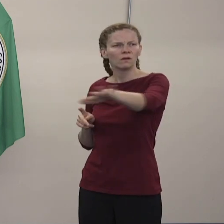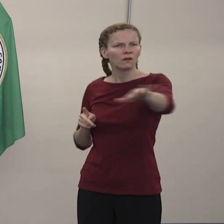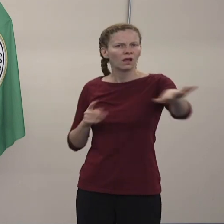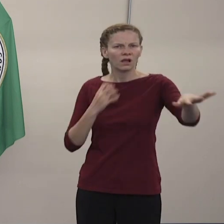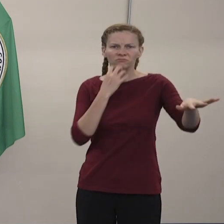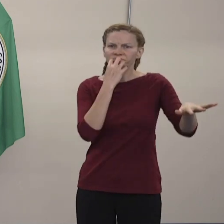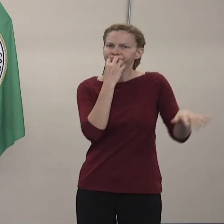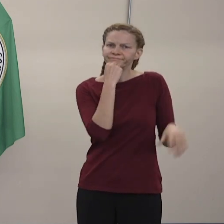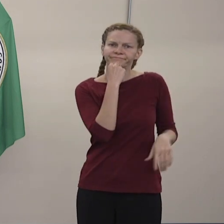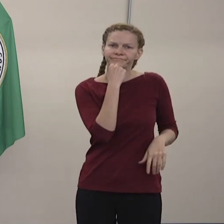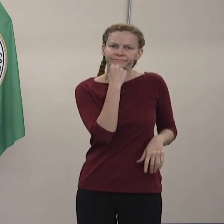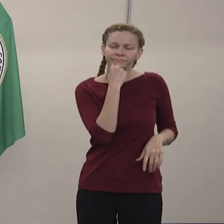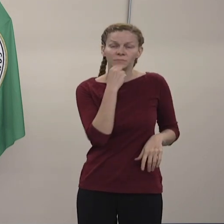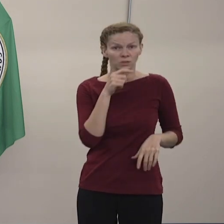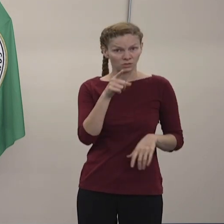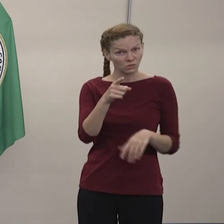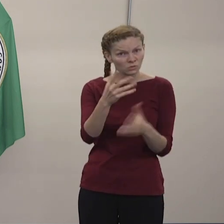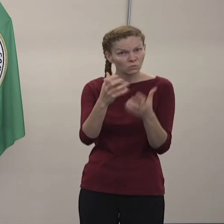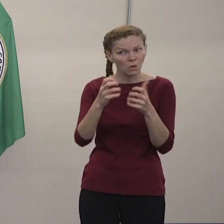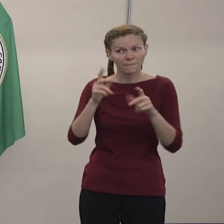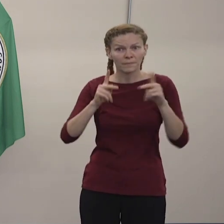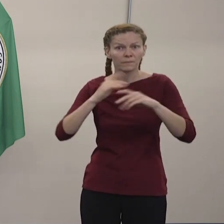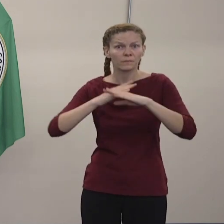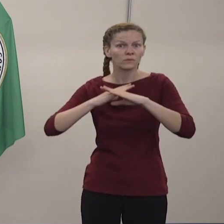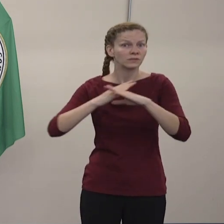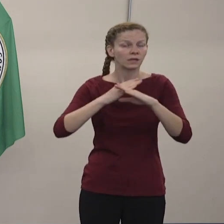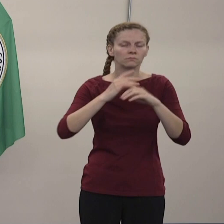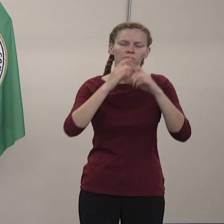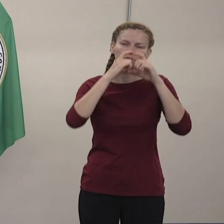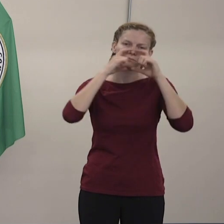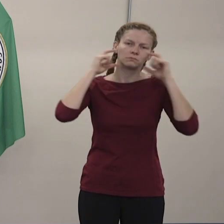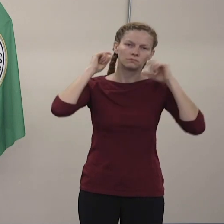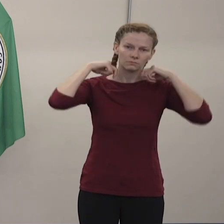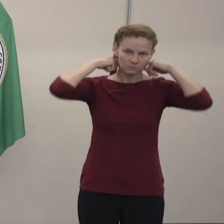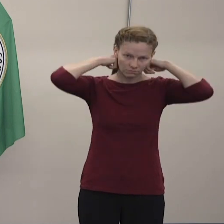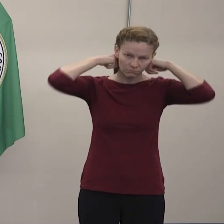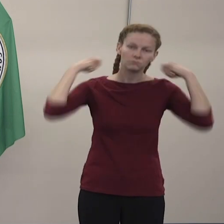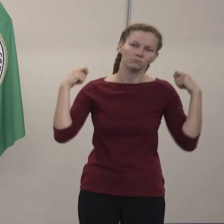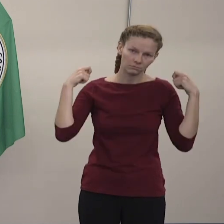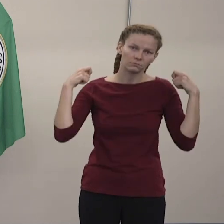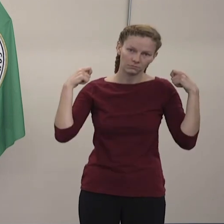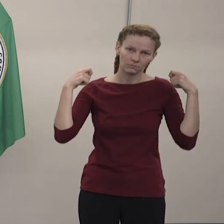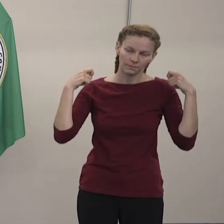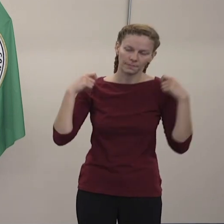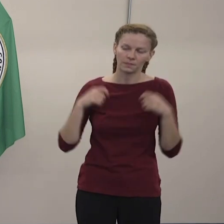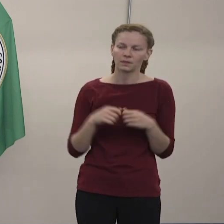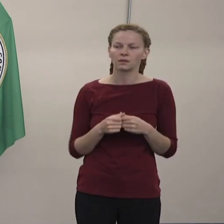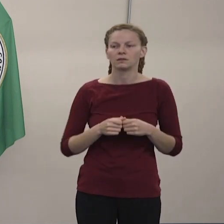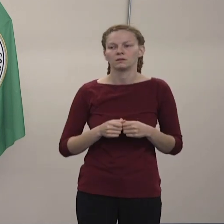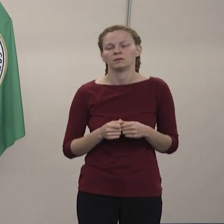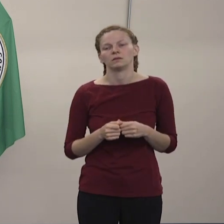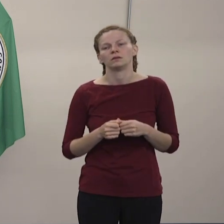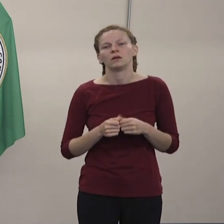Así que, protejamos a la gente cuando salgamos y hay que usar cubierta de la cara. Y como siempre, vamos a